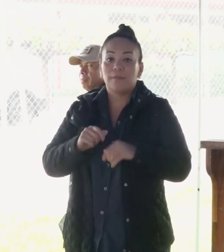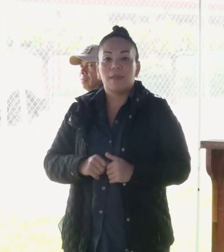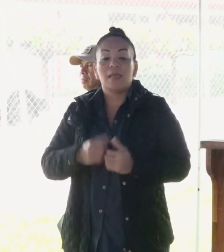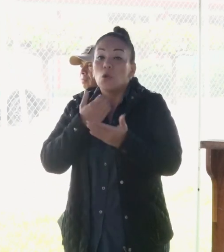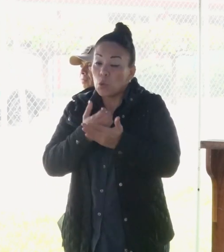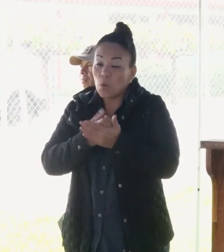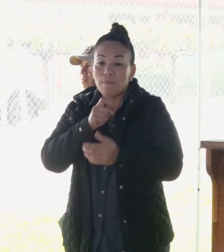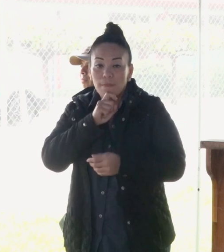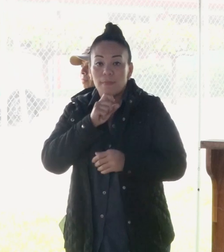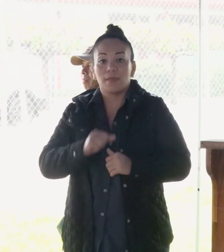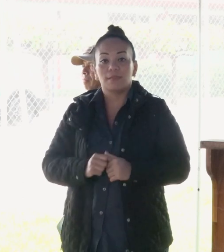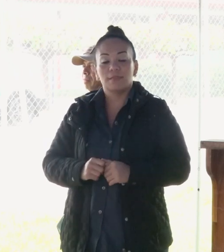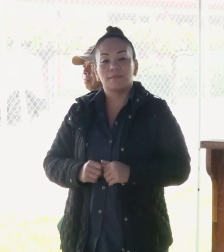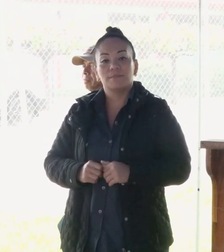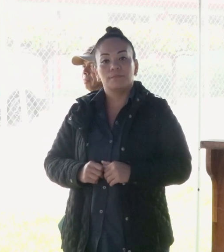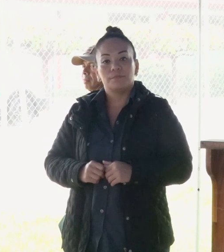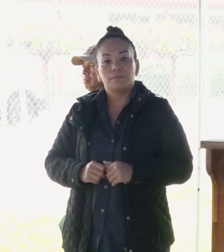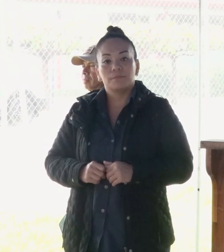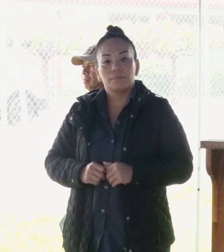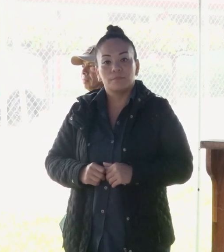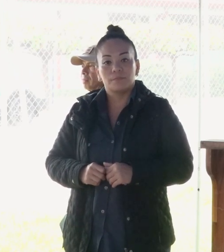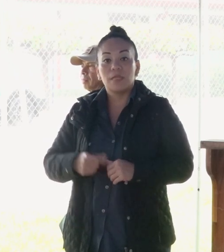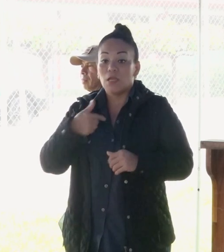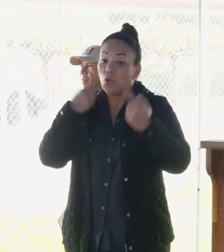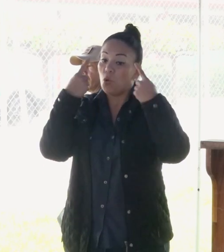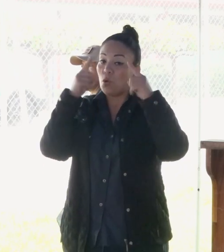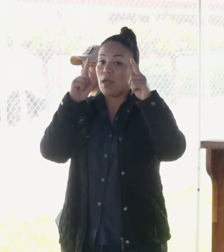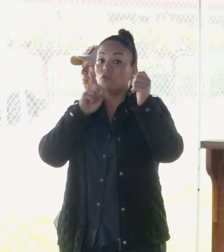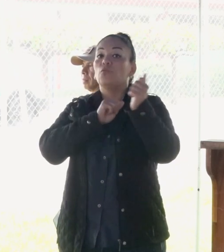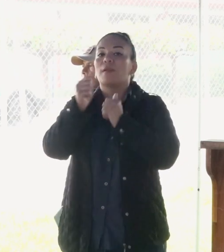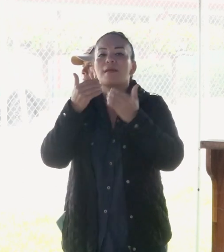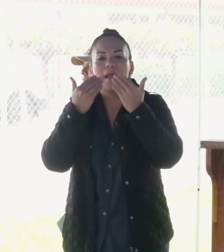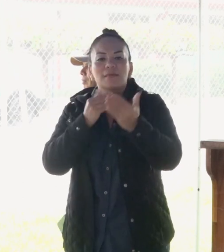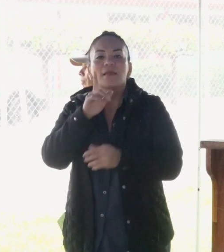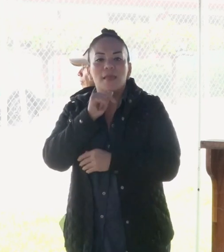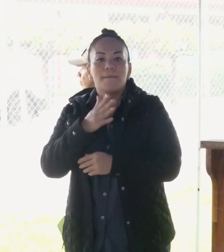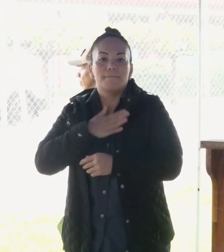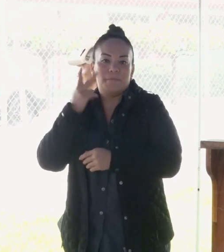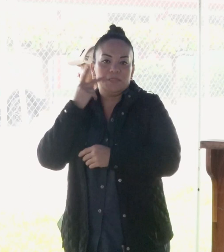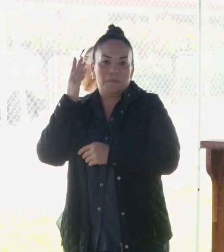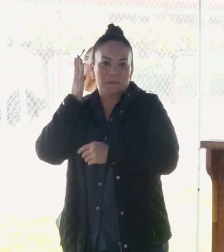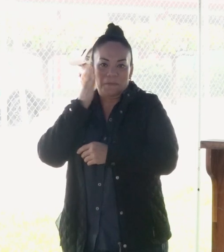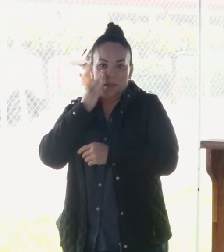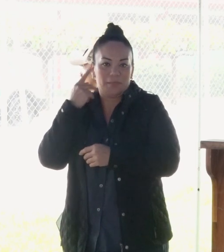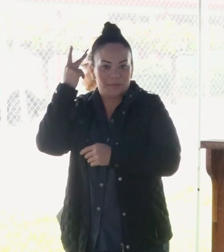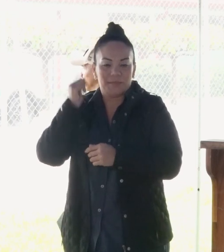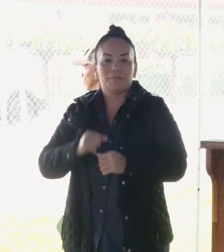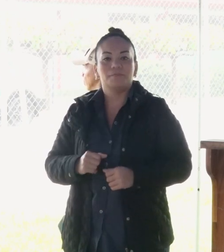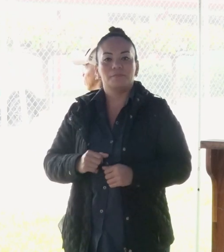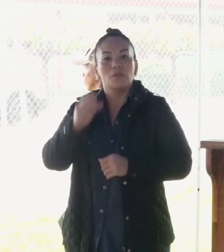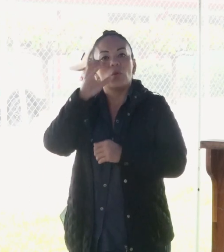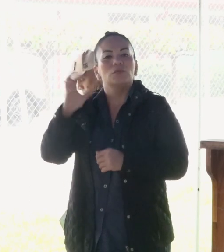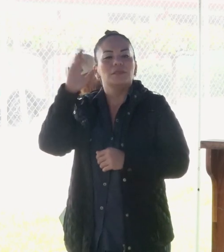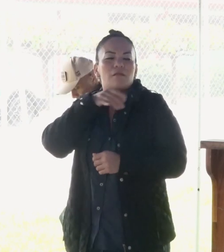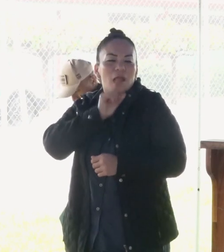económicas, que la superé gracias a mis padres, a la Costa Rica de